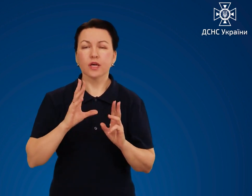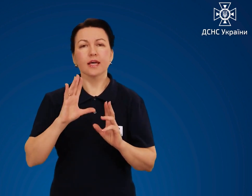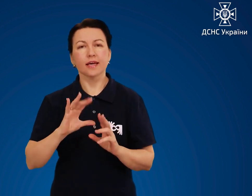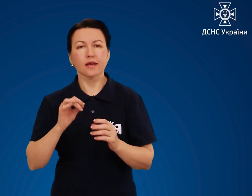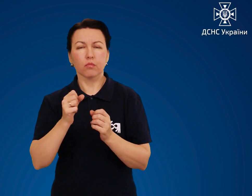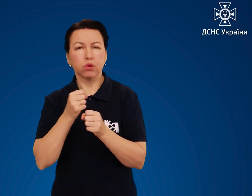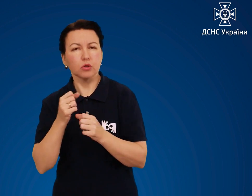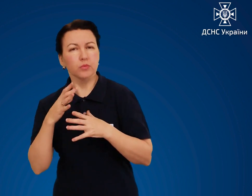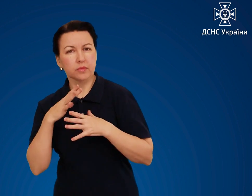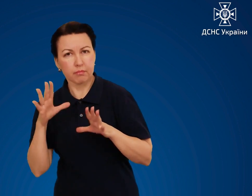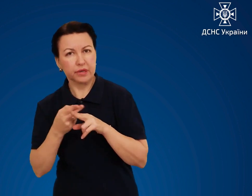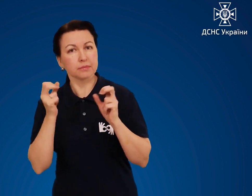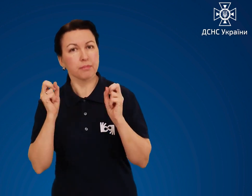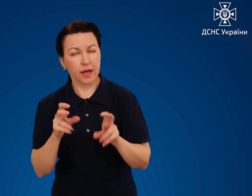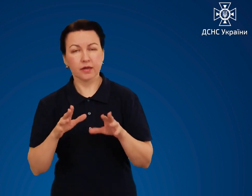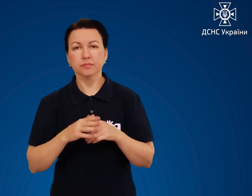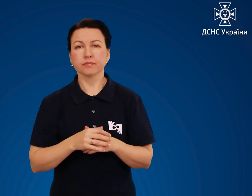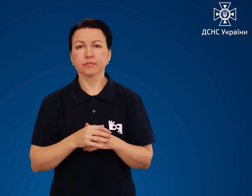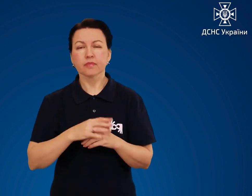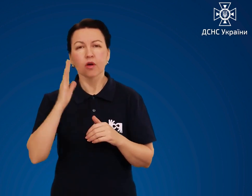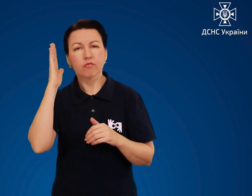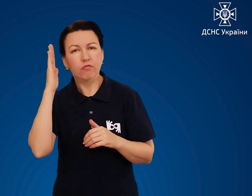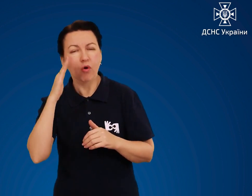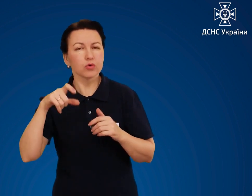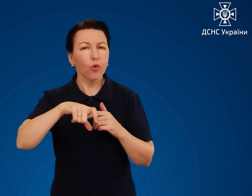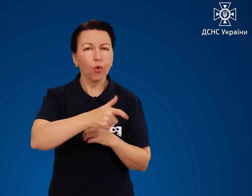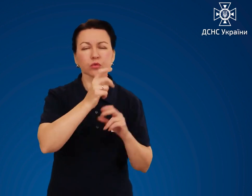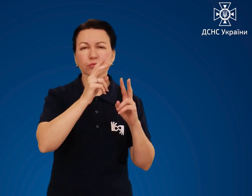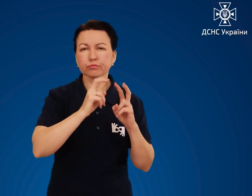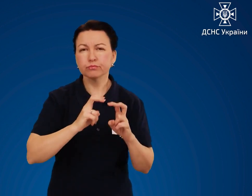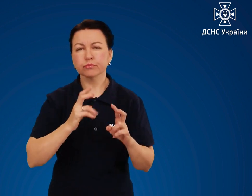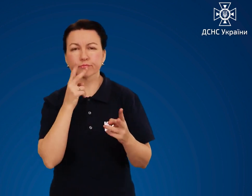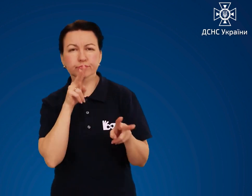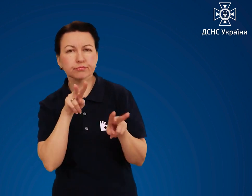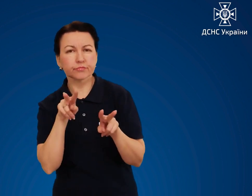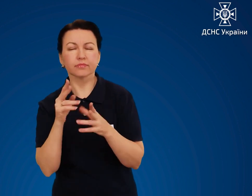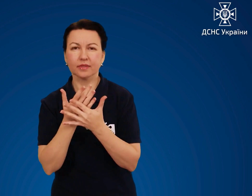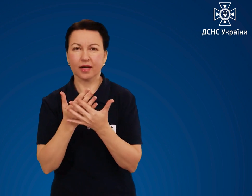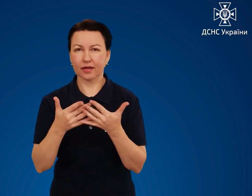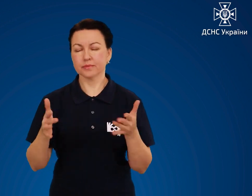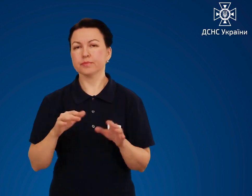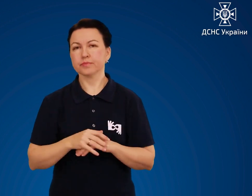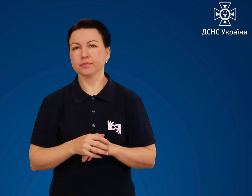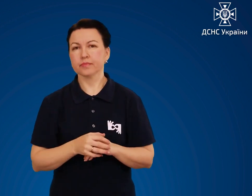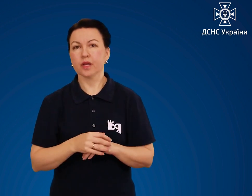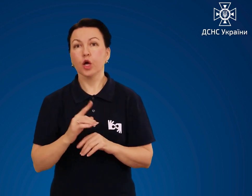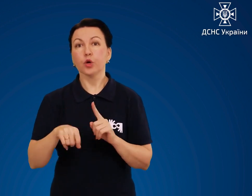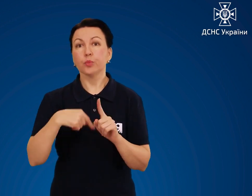безпеку та гідрометеорологічну діяльність тощо. До всього на головній